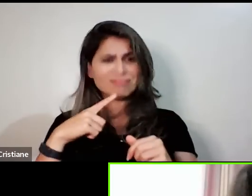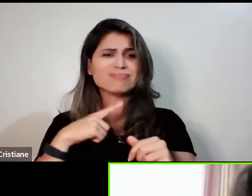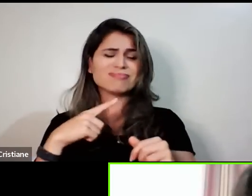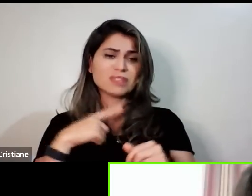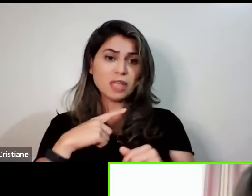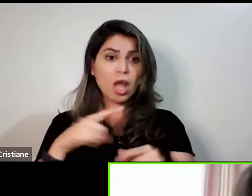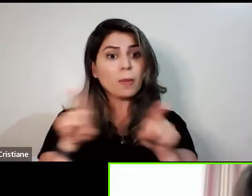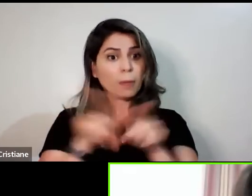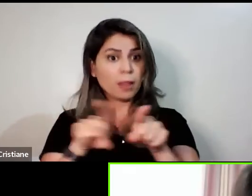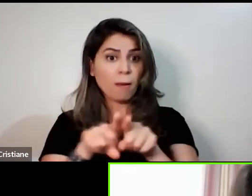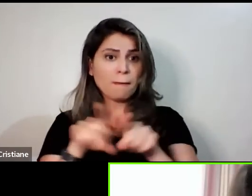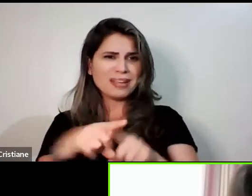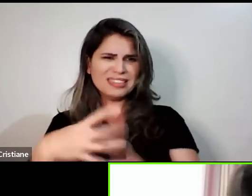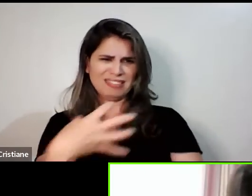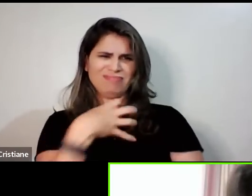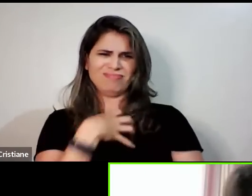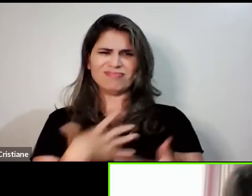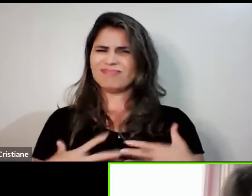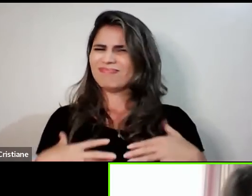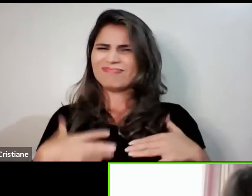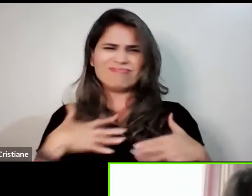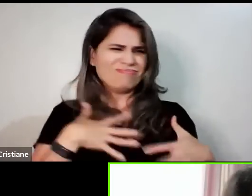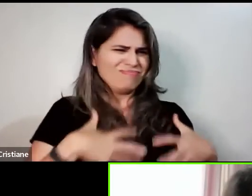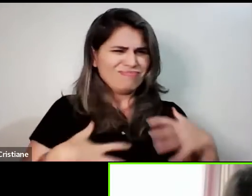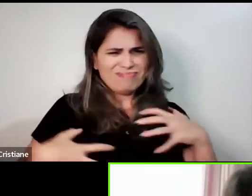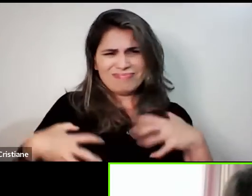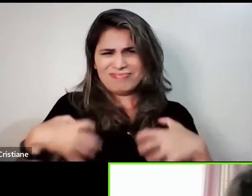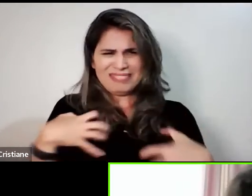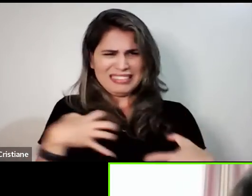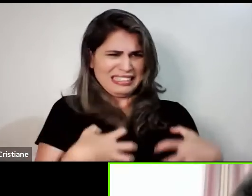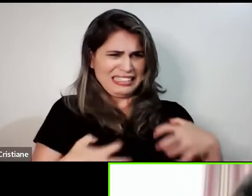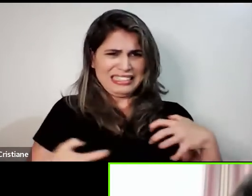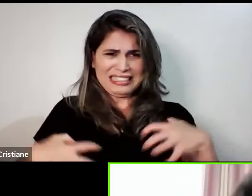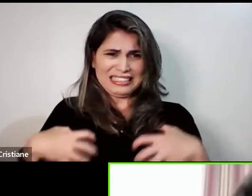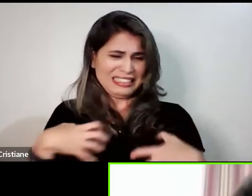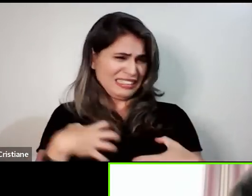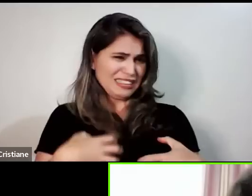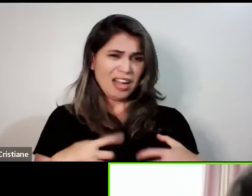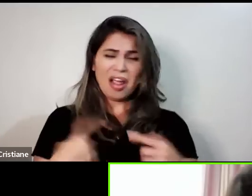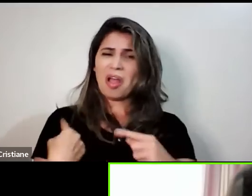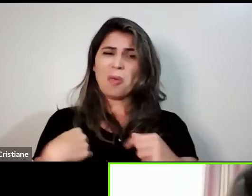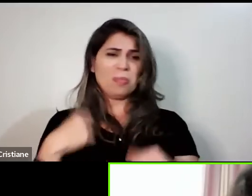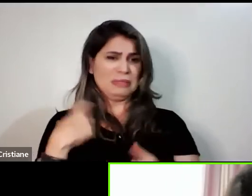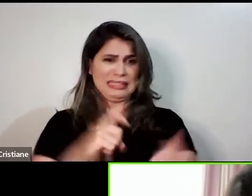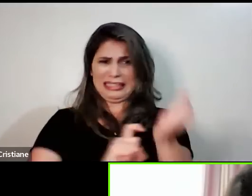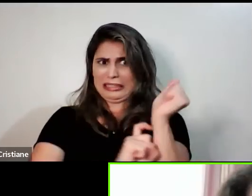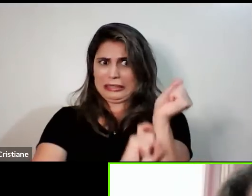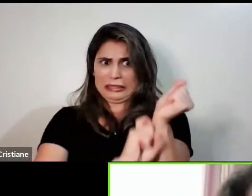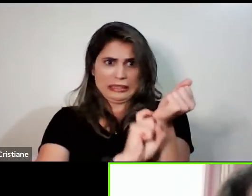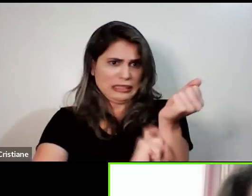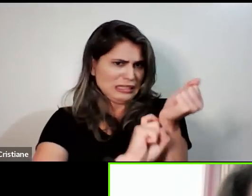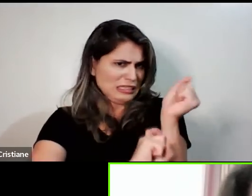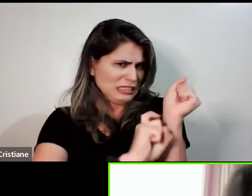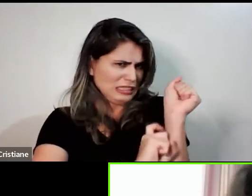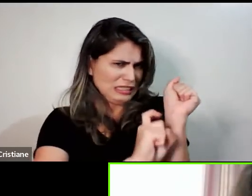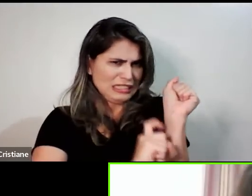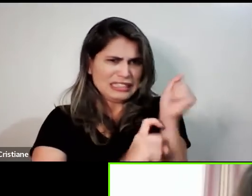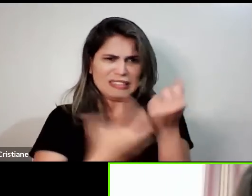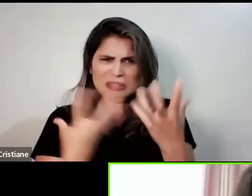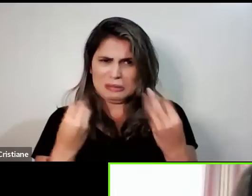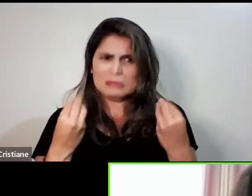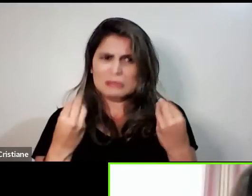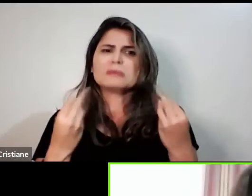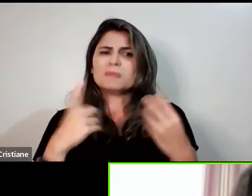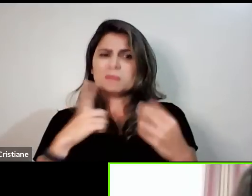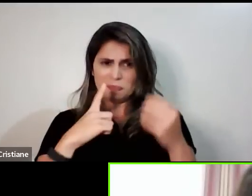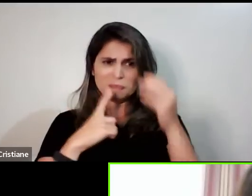Muito mal-estar, isso dá irritabilidade por você não dormir bem, né? Então, causava irritabilidade. E